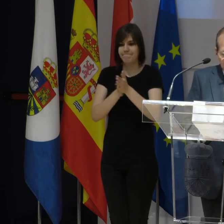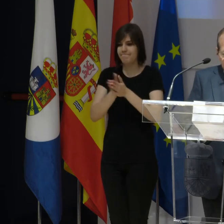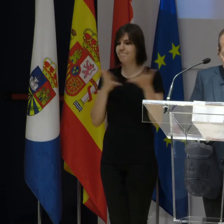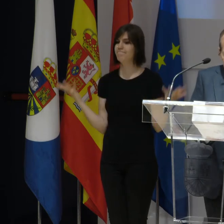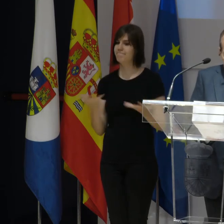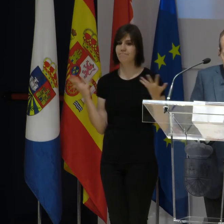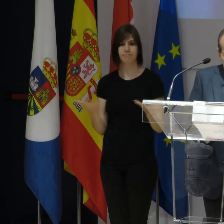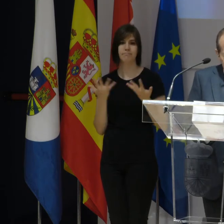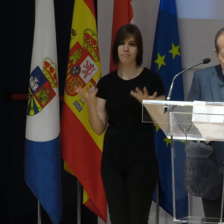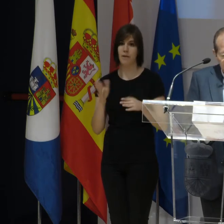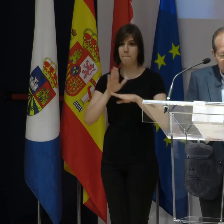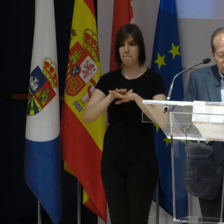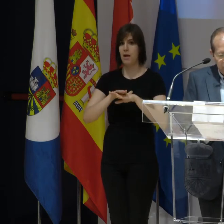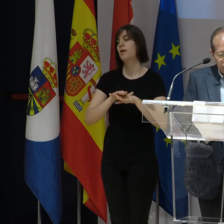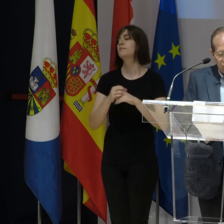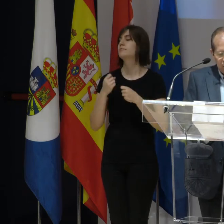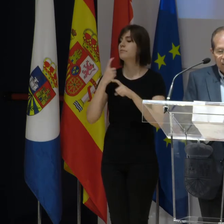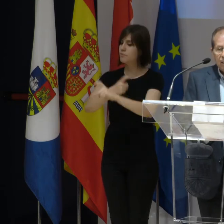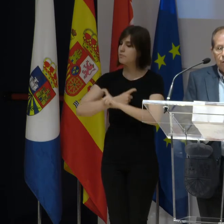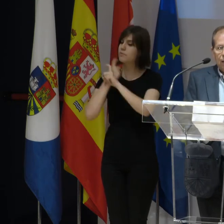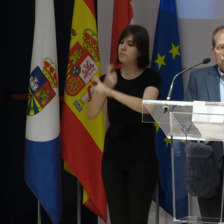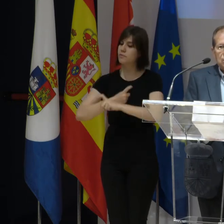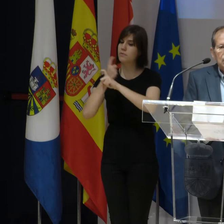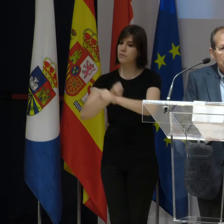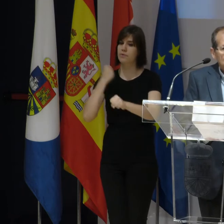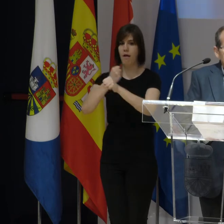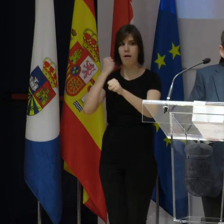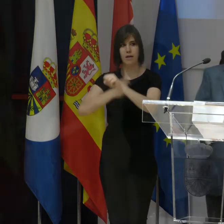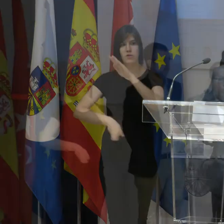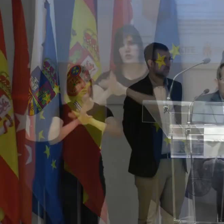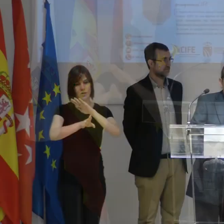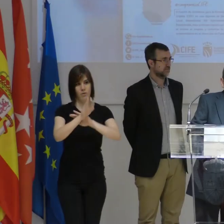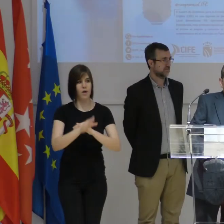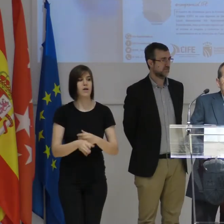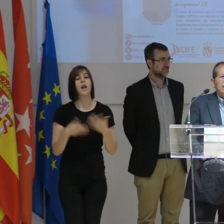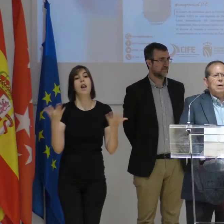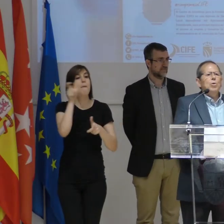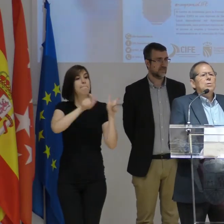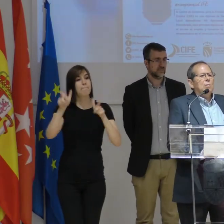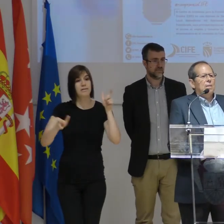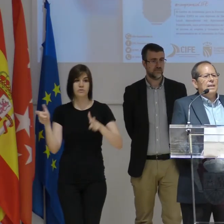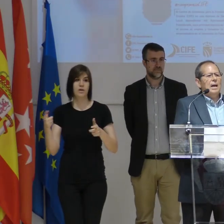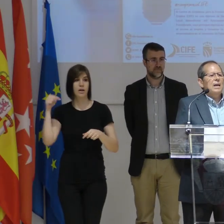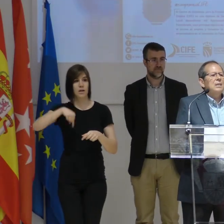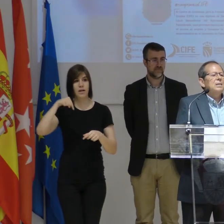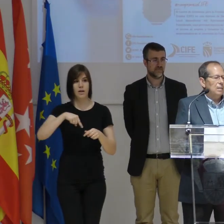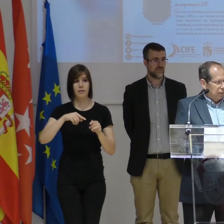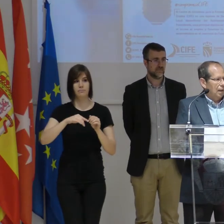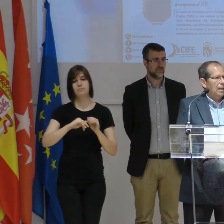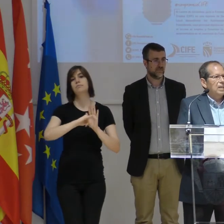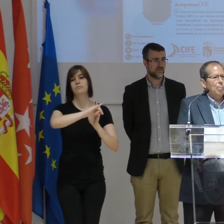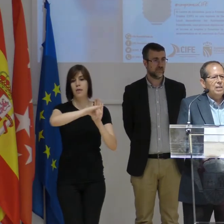aliciente para poner aún más empeño en seguir trabajando. Las personas que estamos cercanas